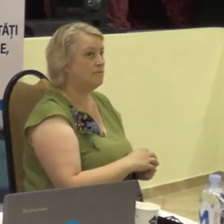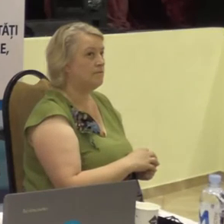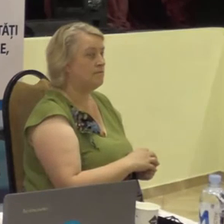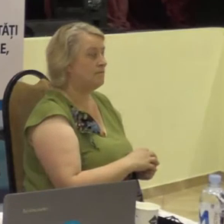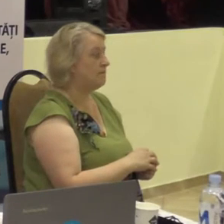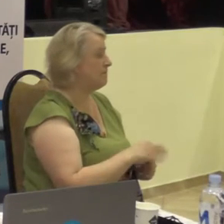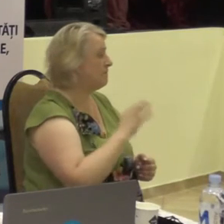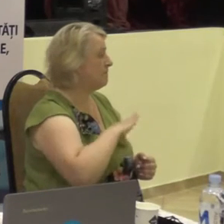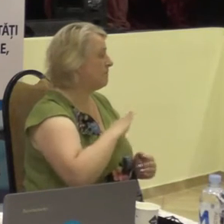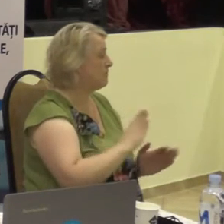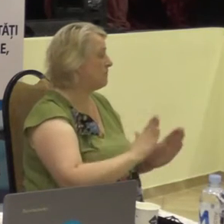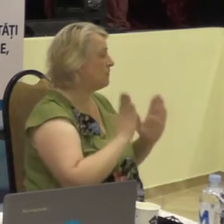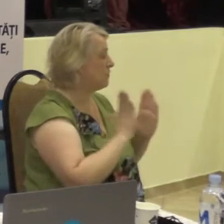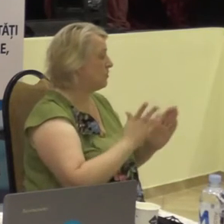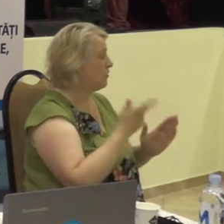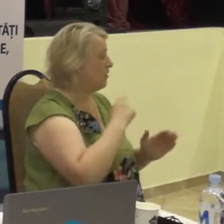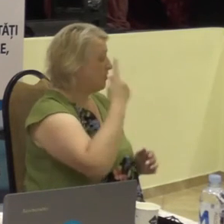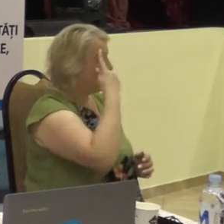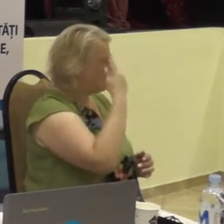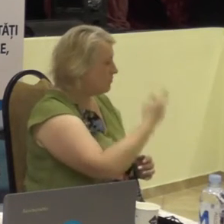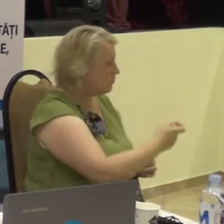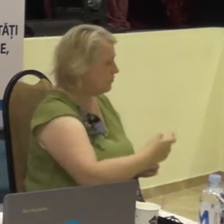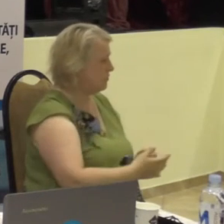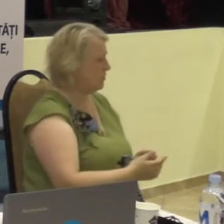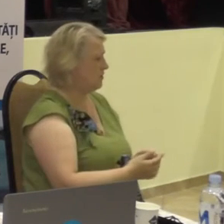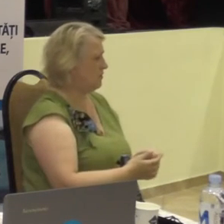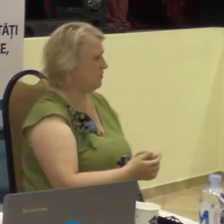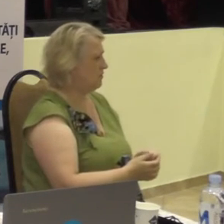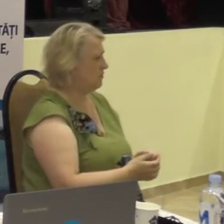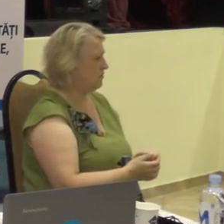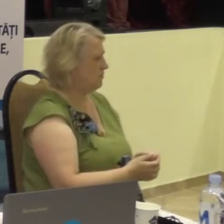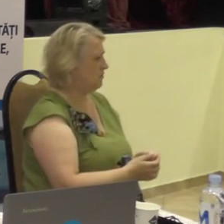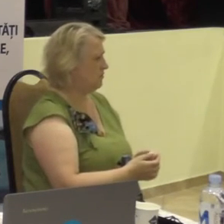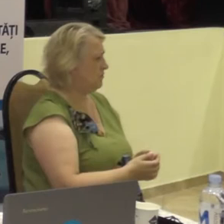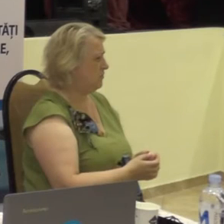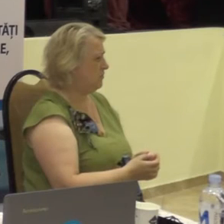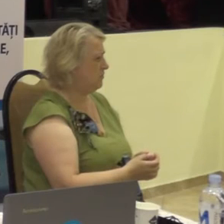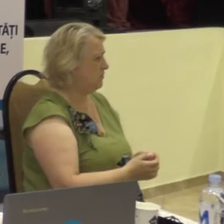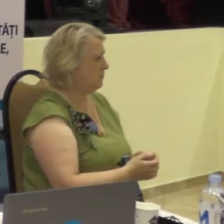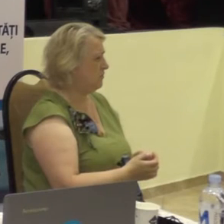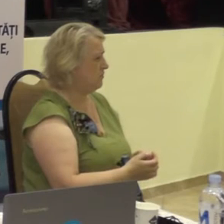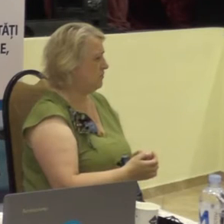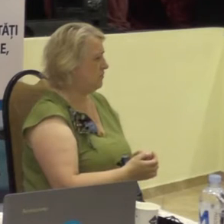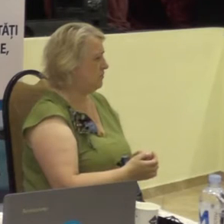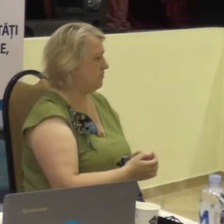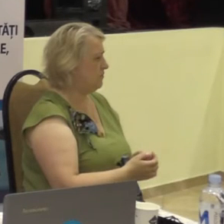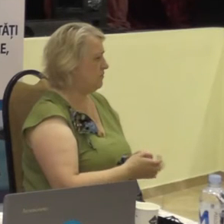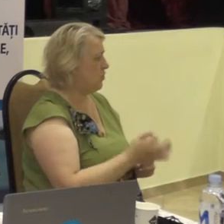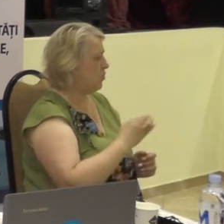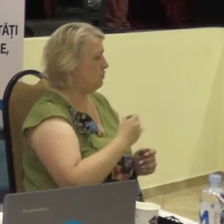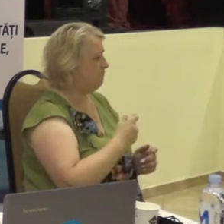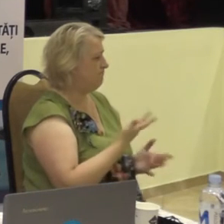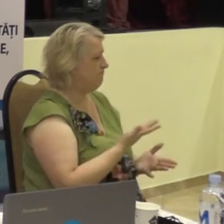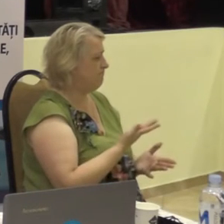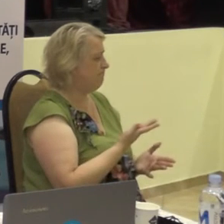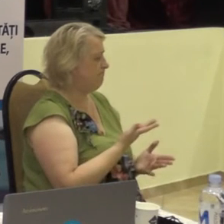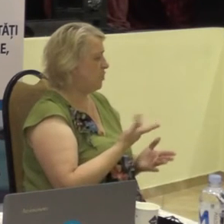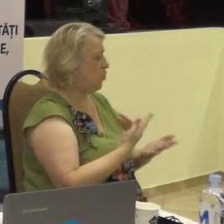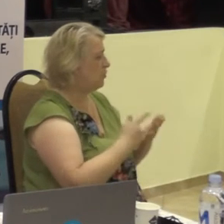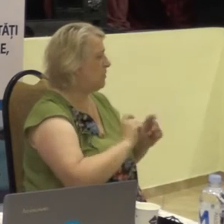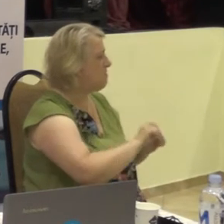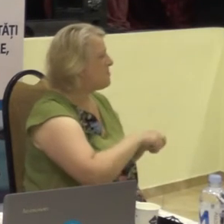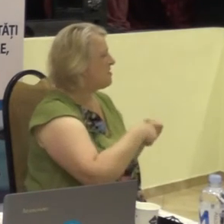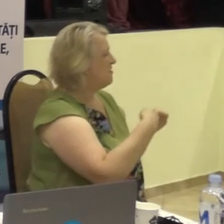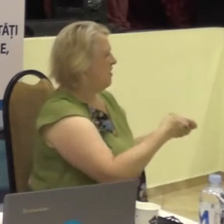sau o exprimare extralinguistică.